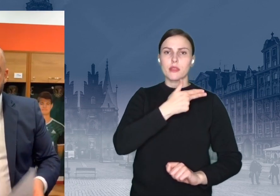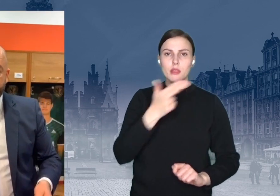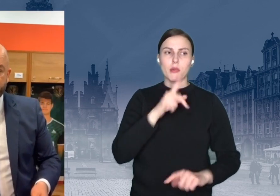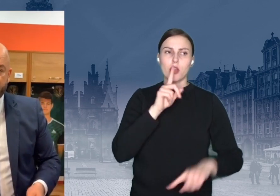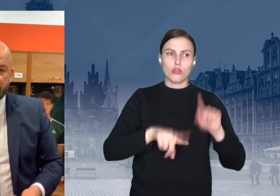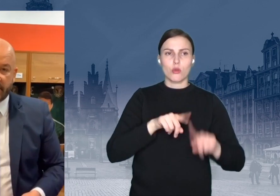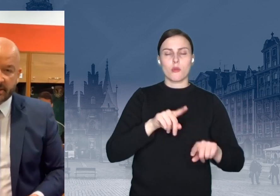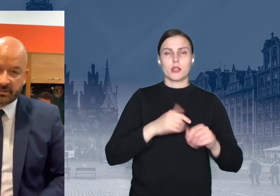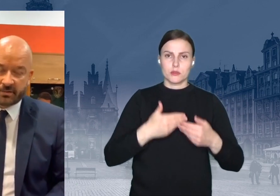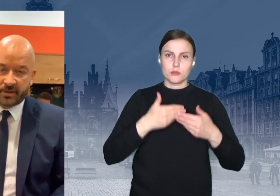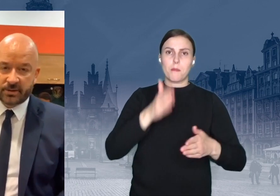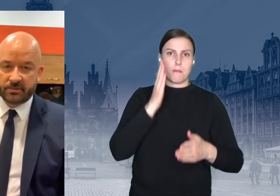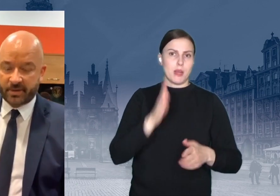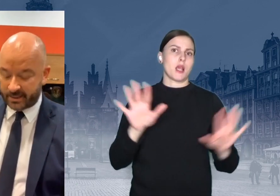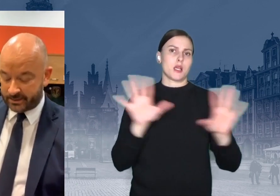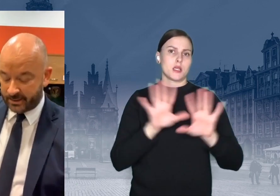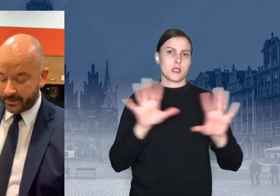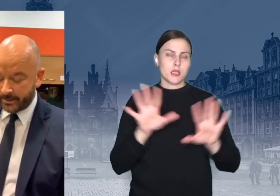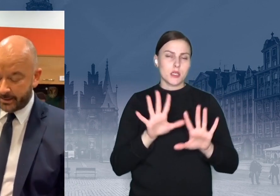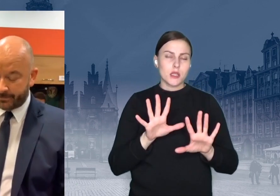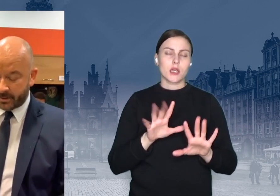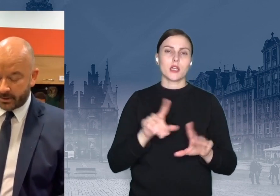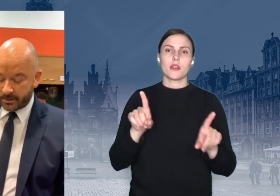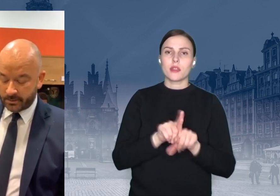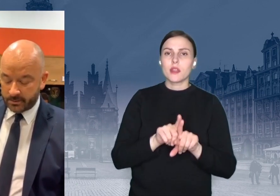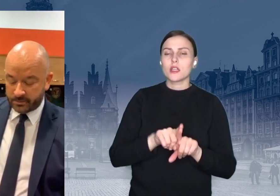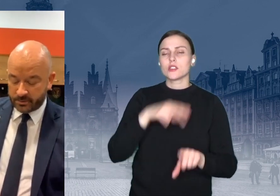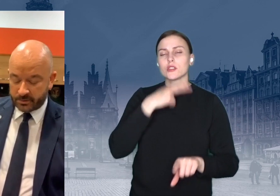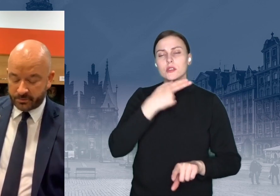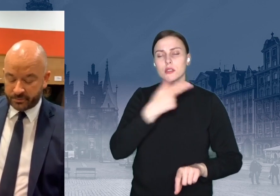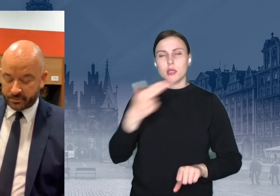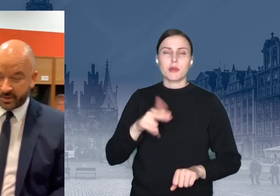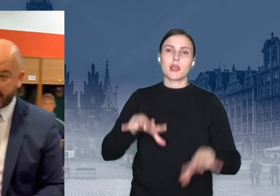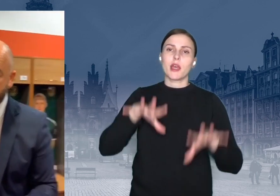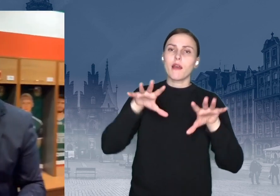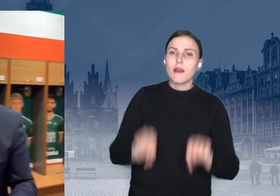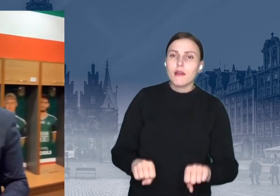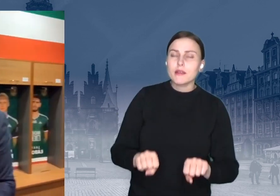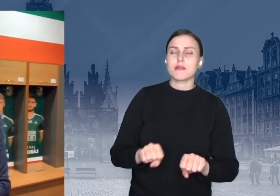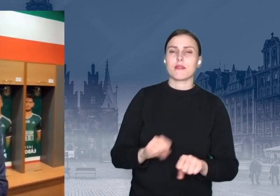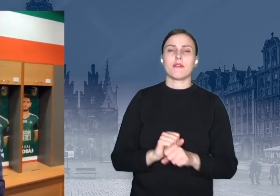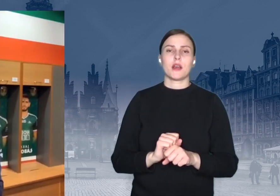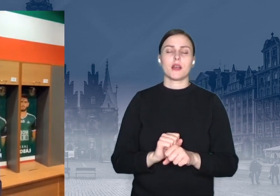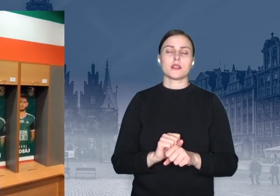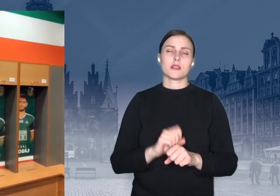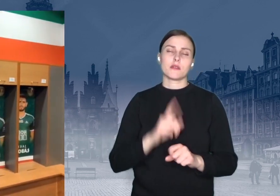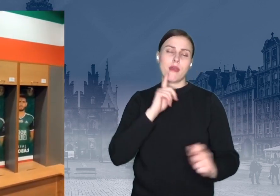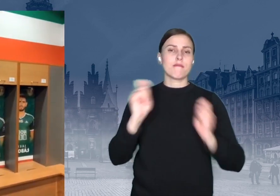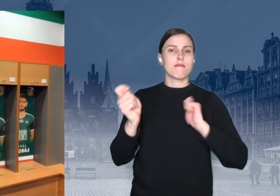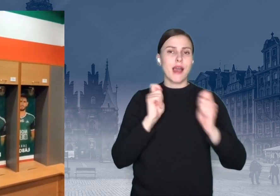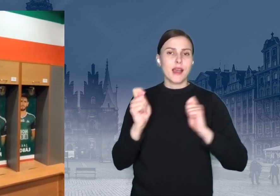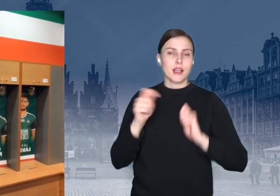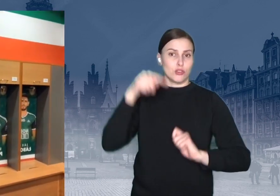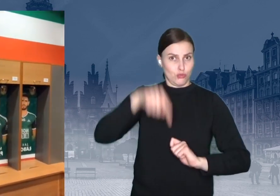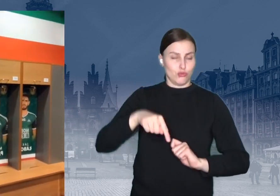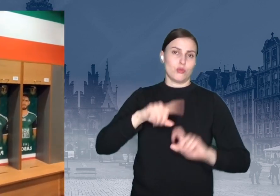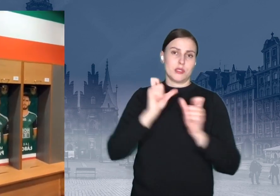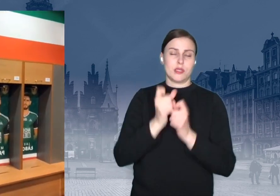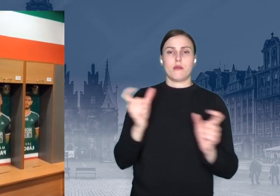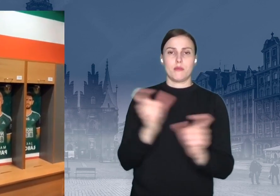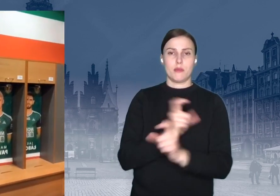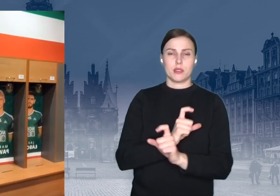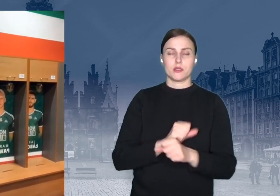będzie można wreszcie rezerwować wakacje w kraju. A dzisiaj pan wiceminister Kraska